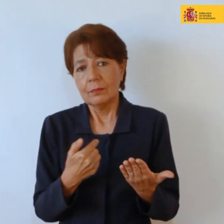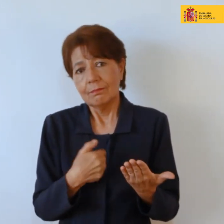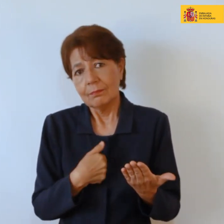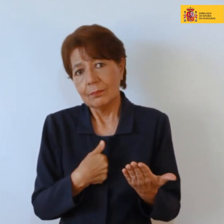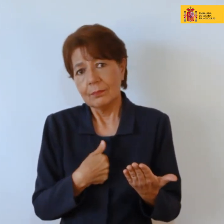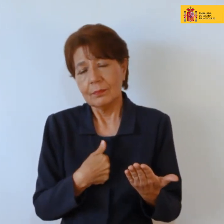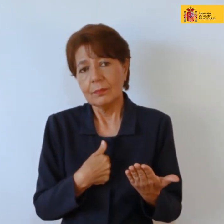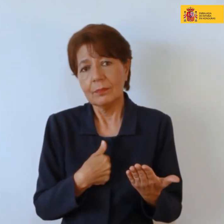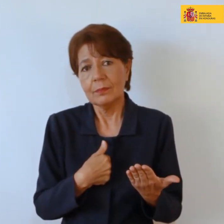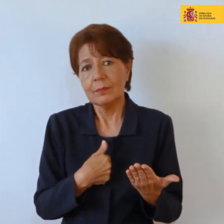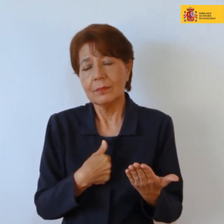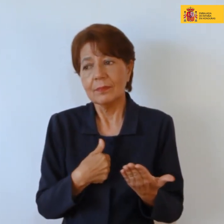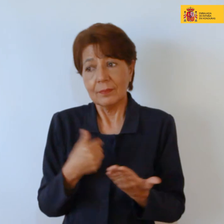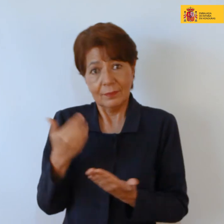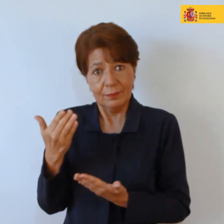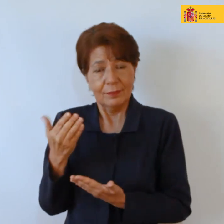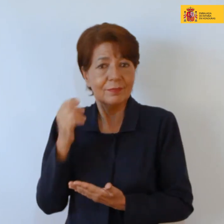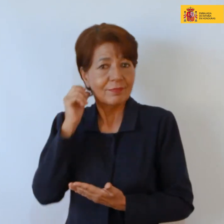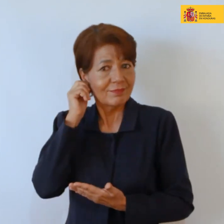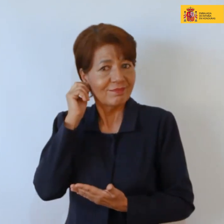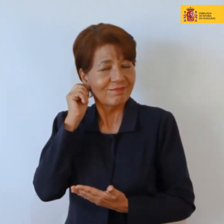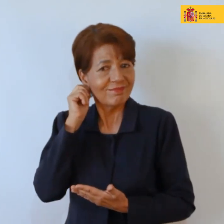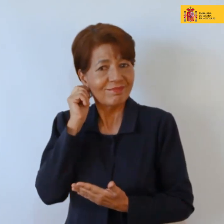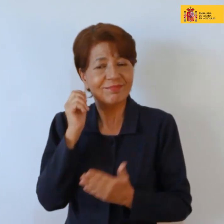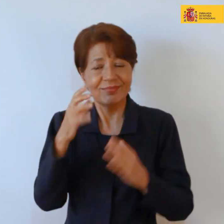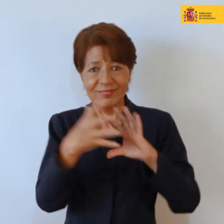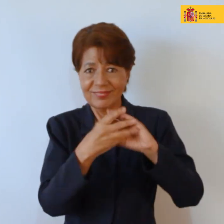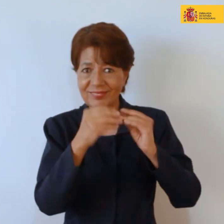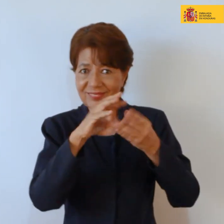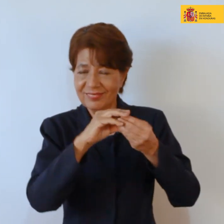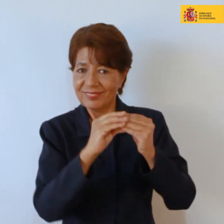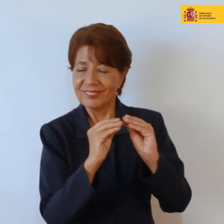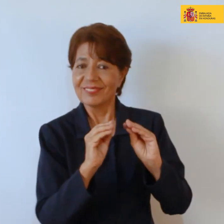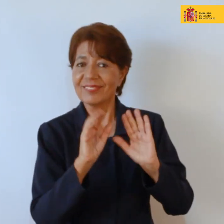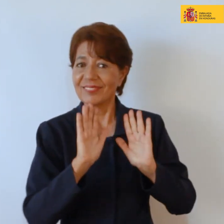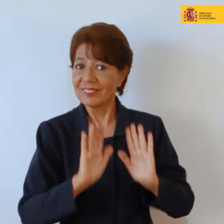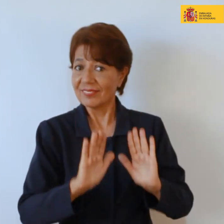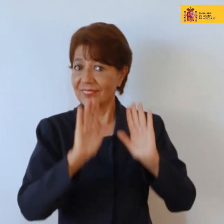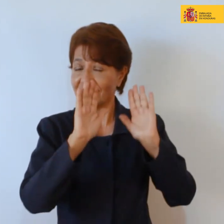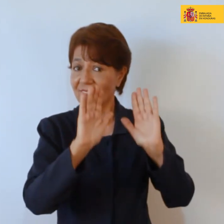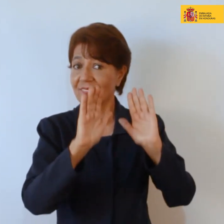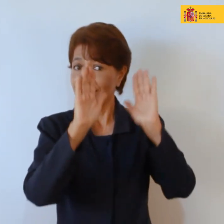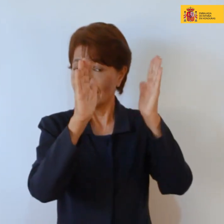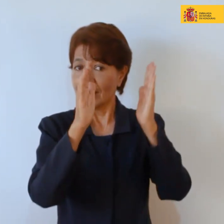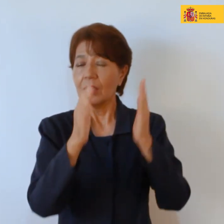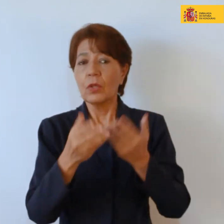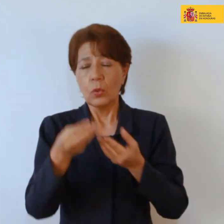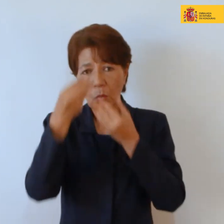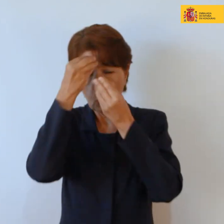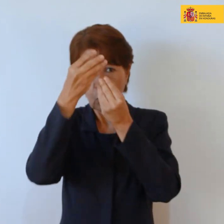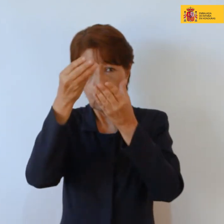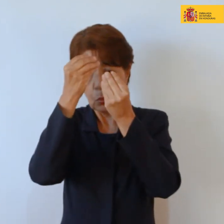esta maravillosa leyenda cuenta que hace su aparición